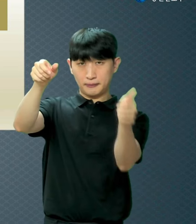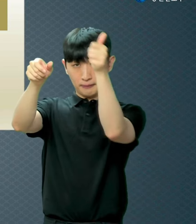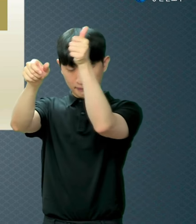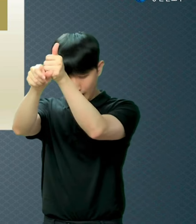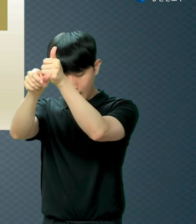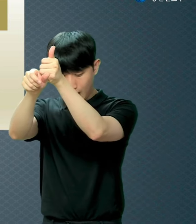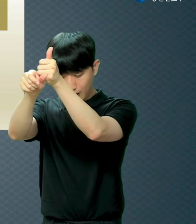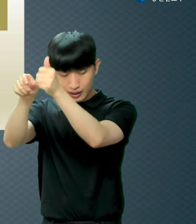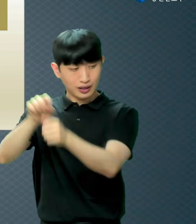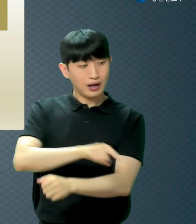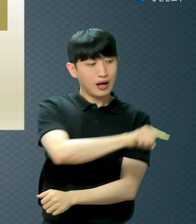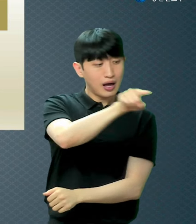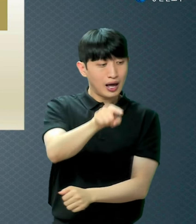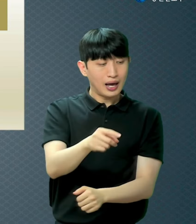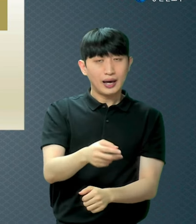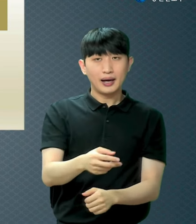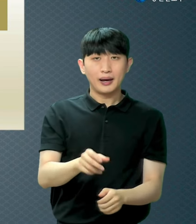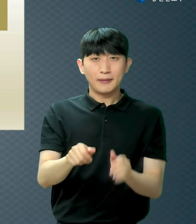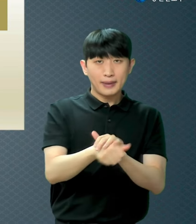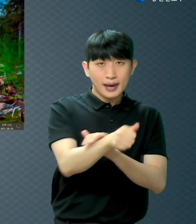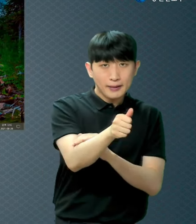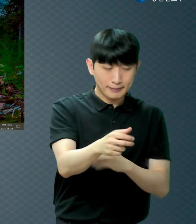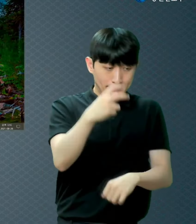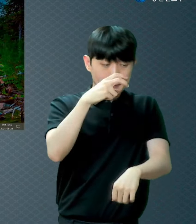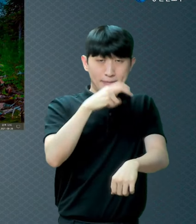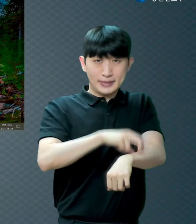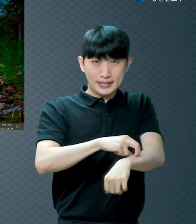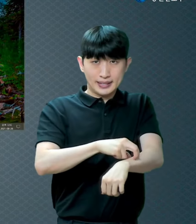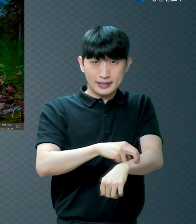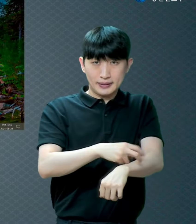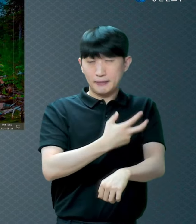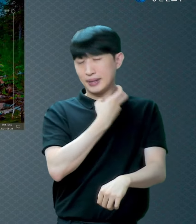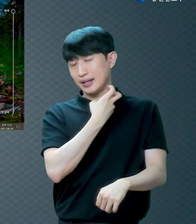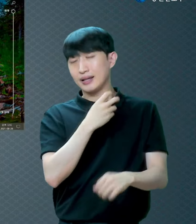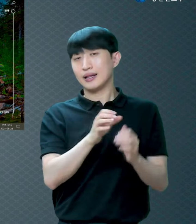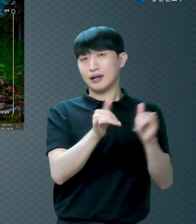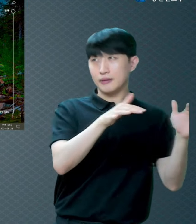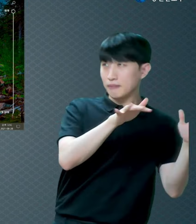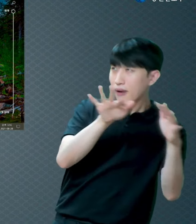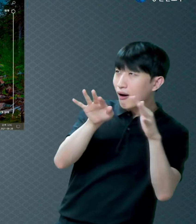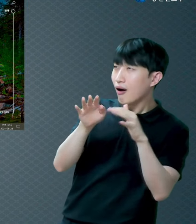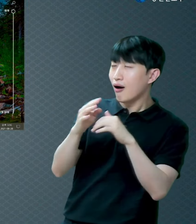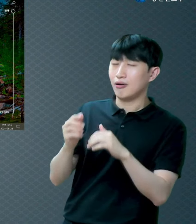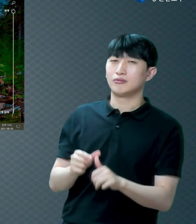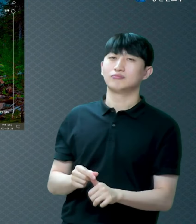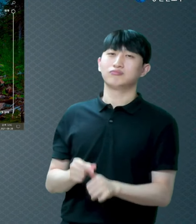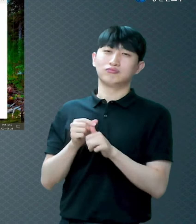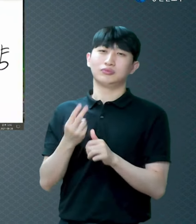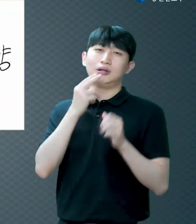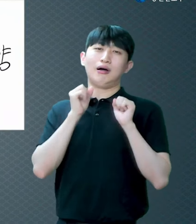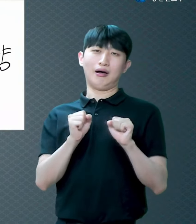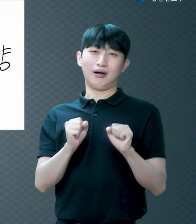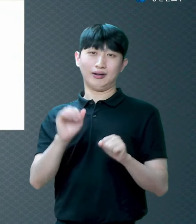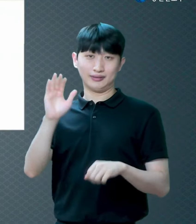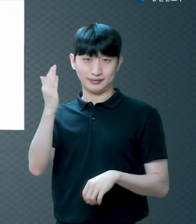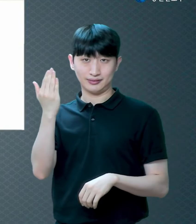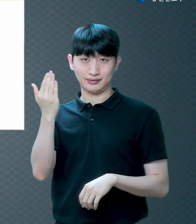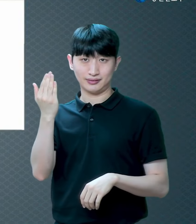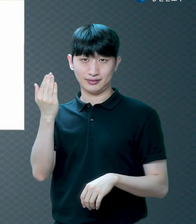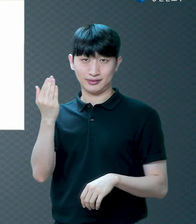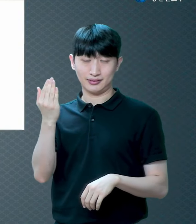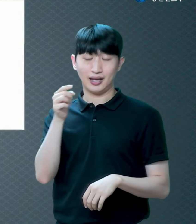살더라 이게 뭘 설명하는 걸까 이것이 뭘